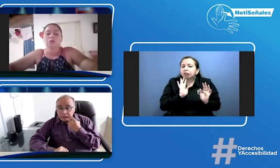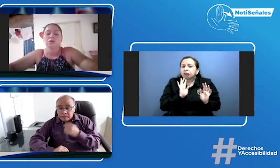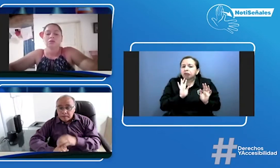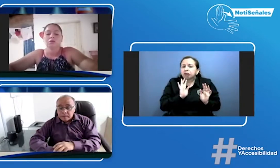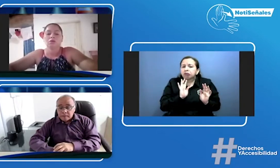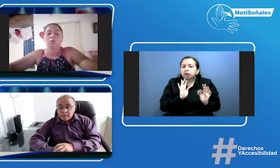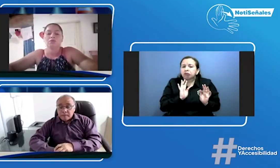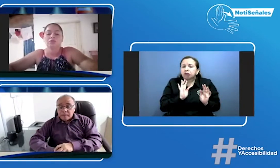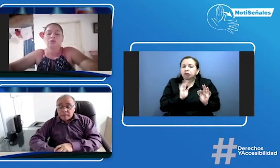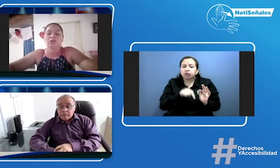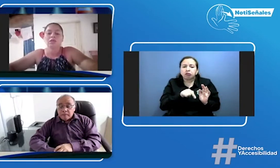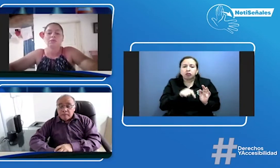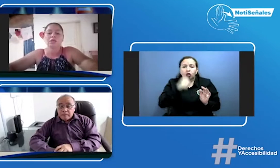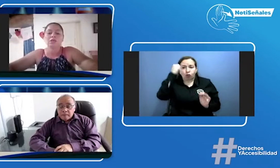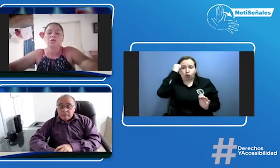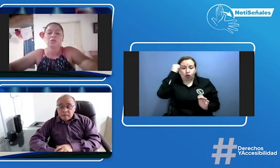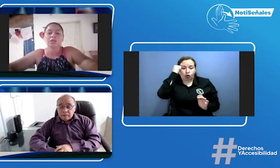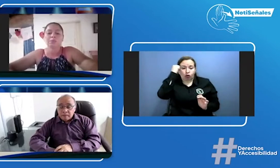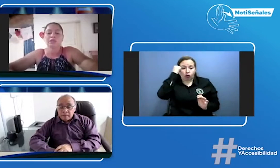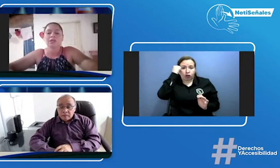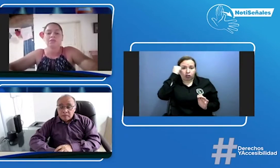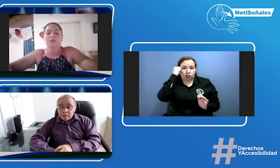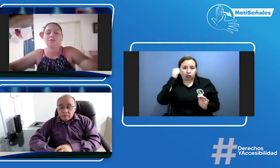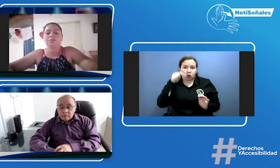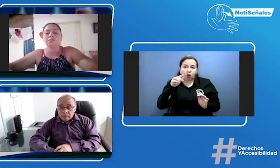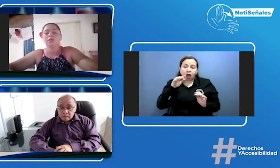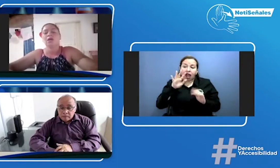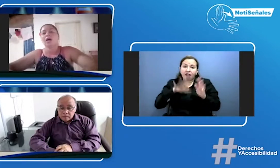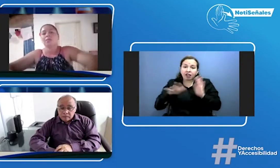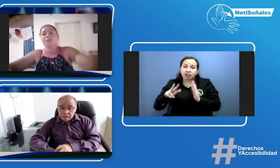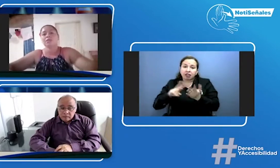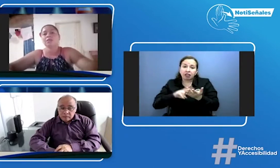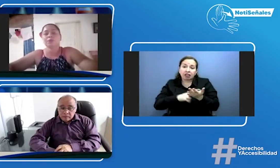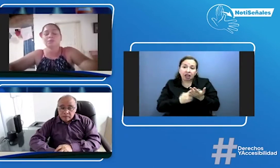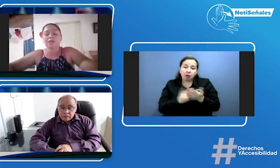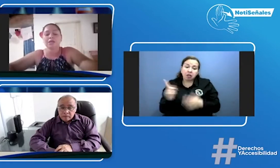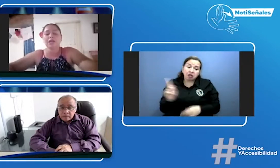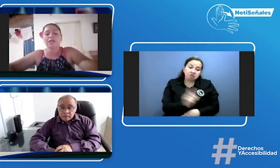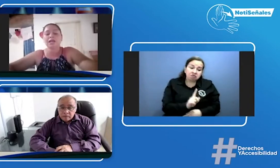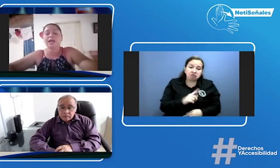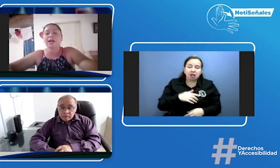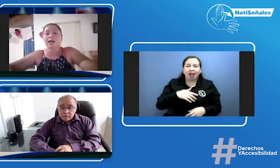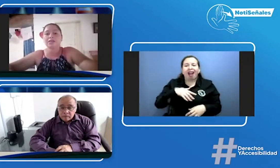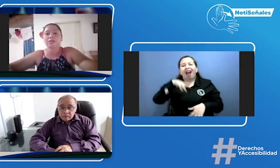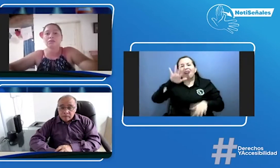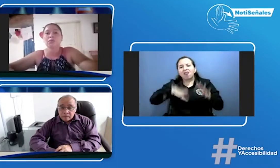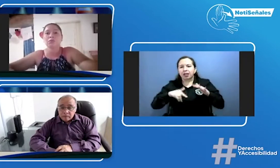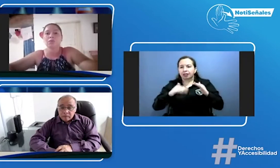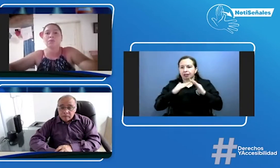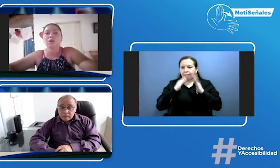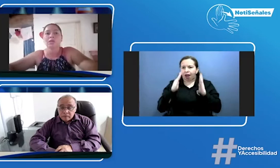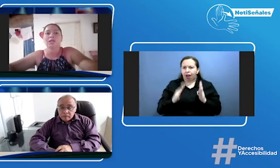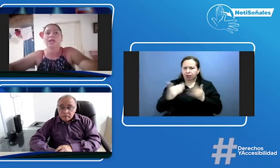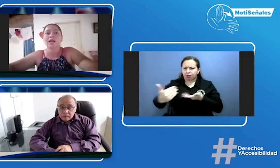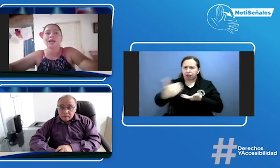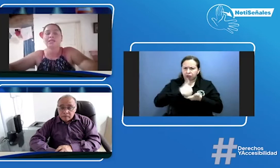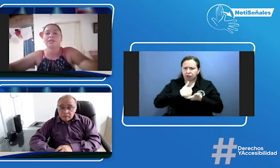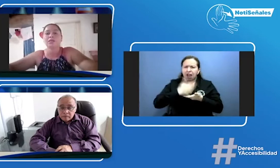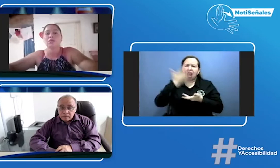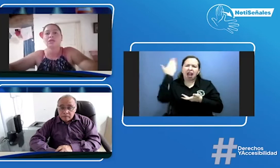los profesores que vienen los intérpretes que vienen hay veces pues venían aquí a la casa hubo un tiempo que venían a la casa en las horas de